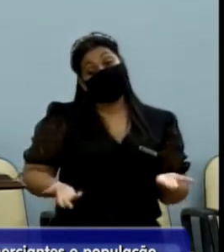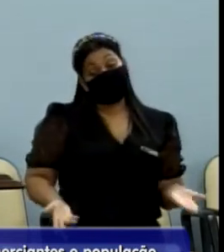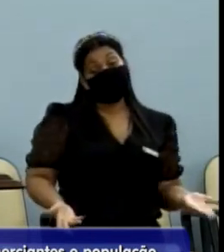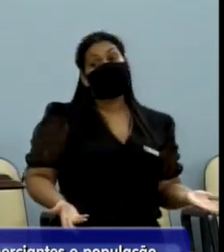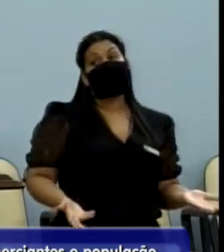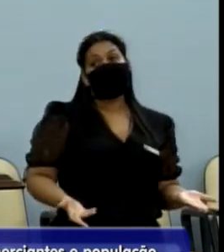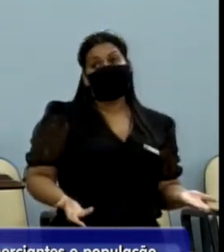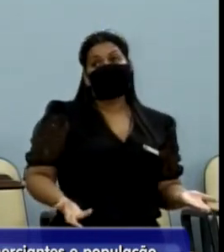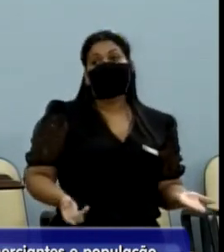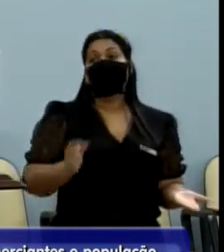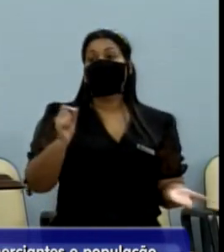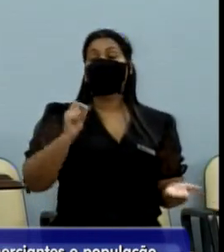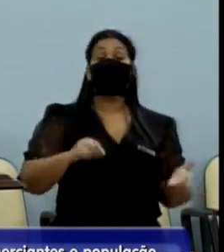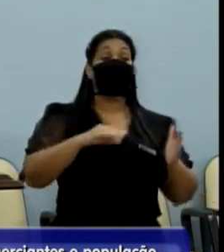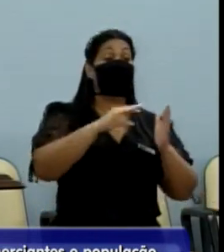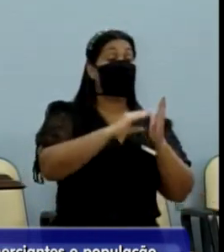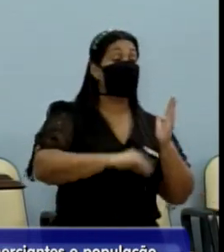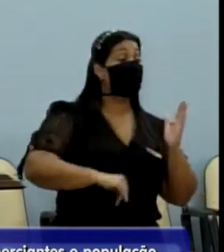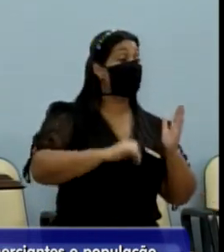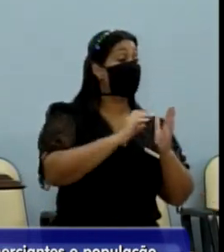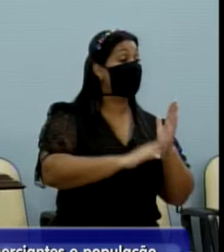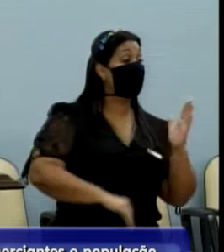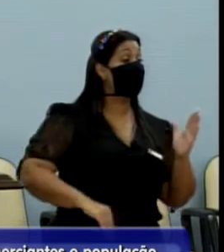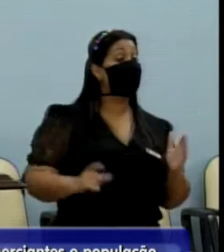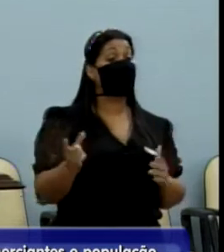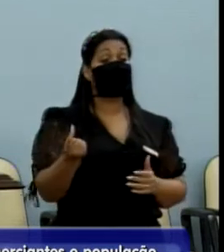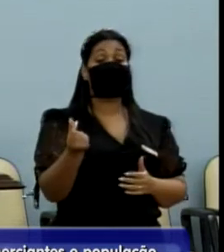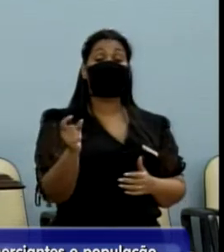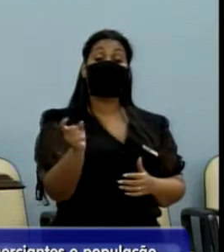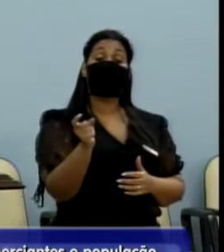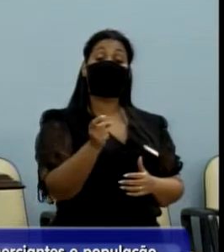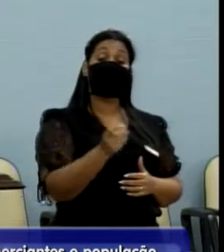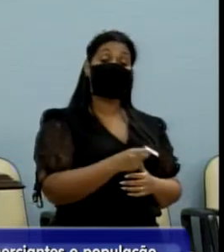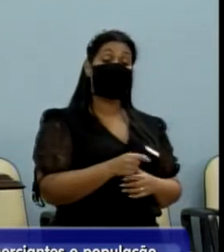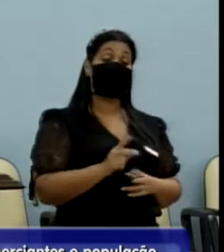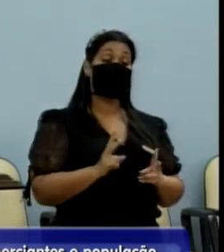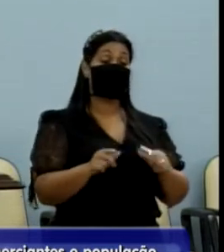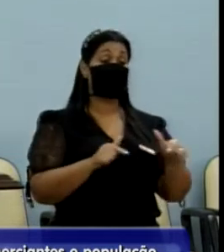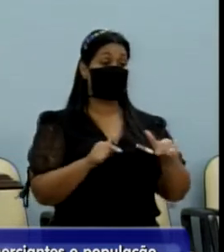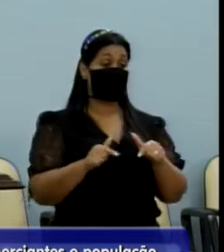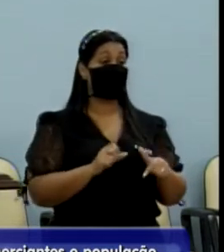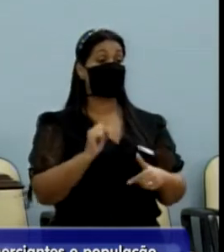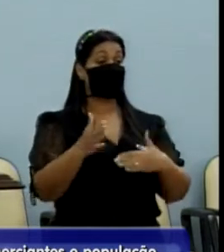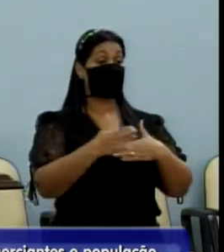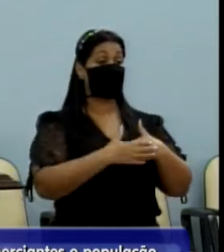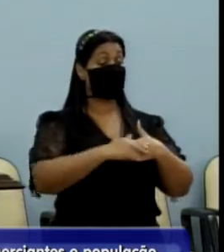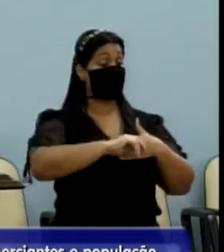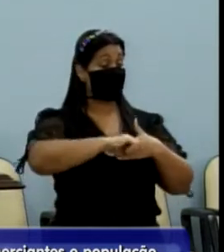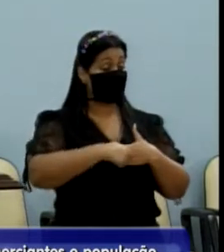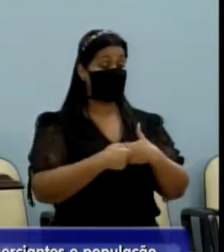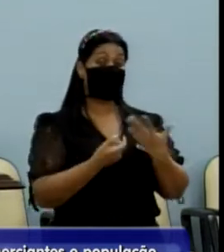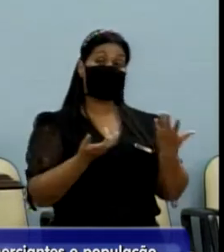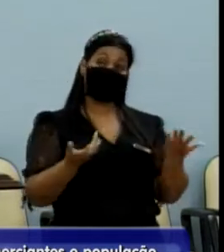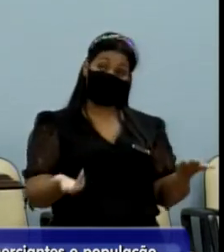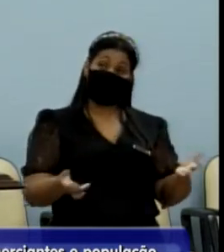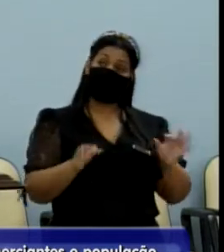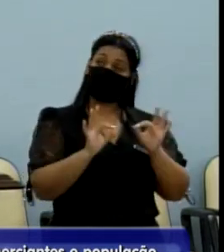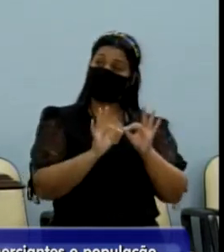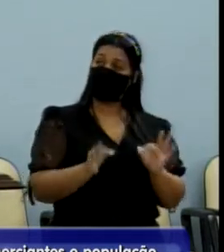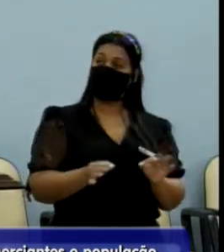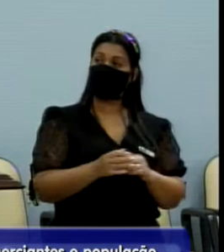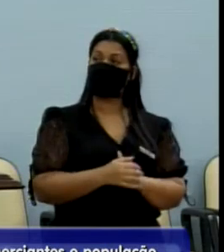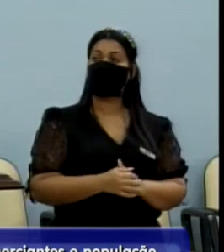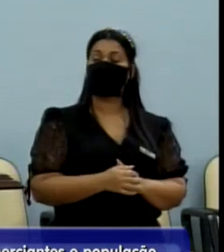sensatez de tirar a taxa de licença e funcionamento. Se eles fecharam, era simples